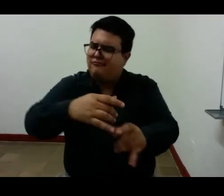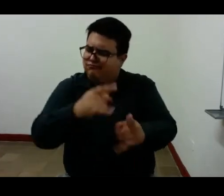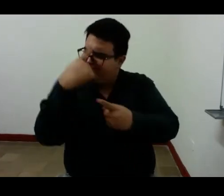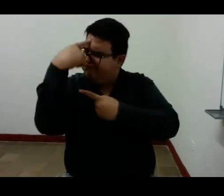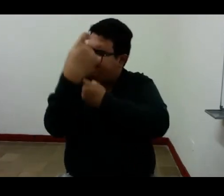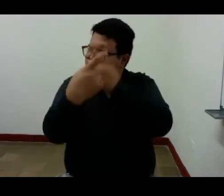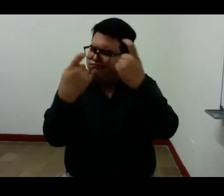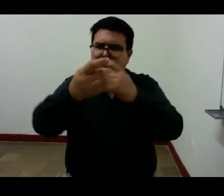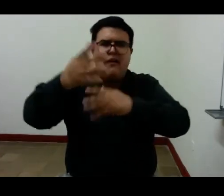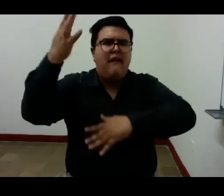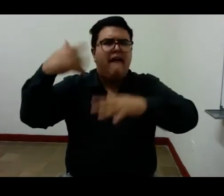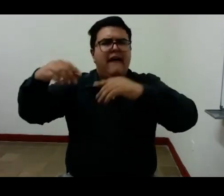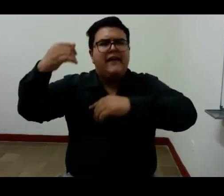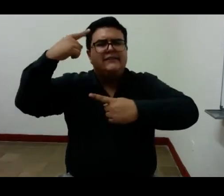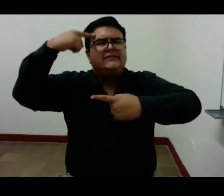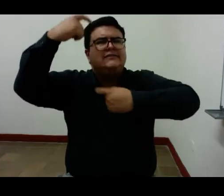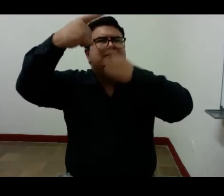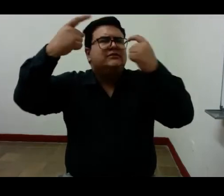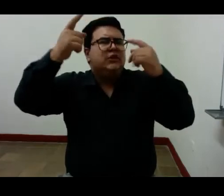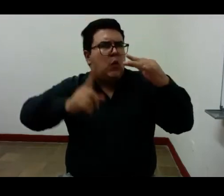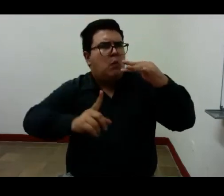drama ingente.